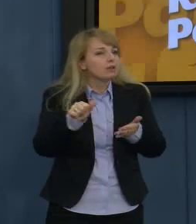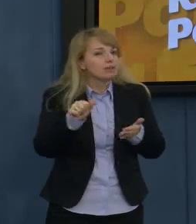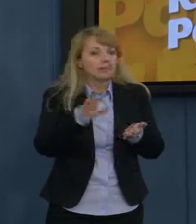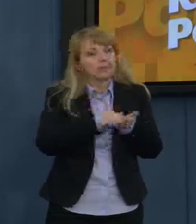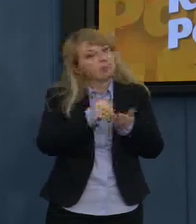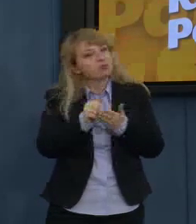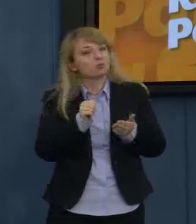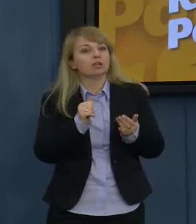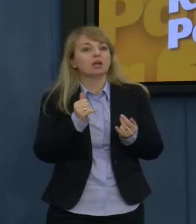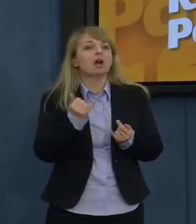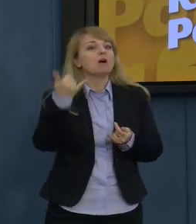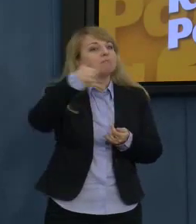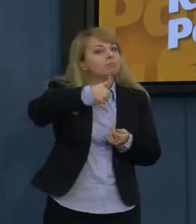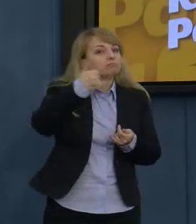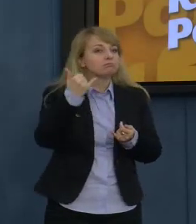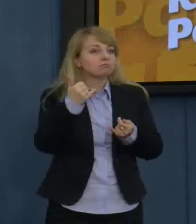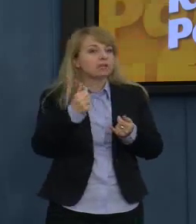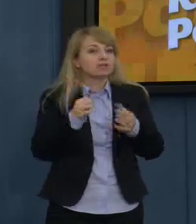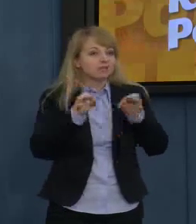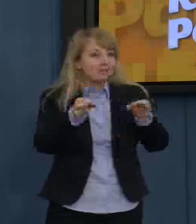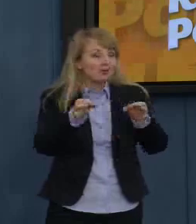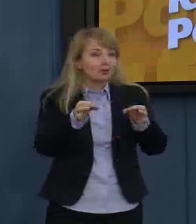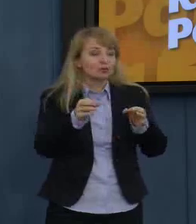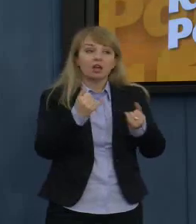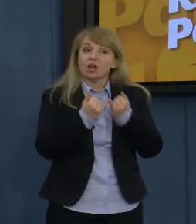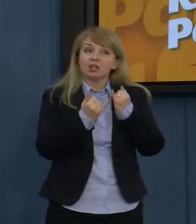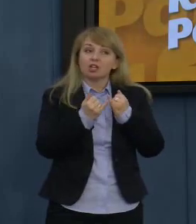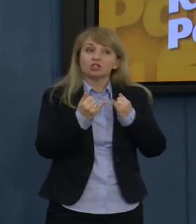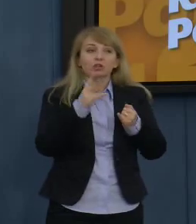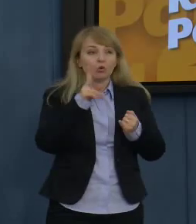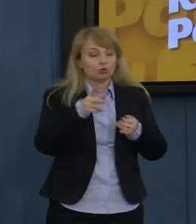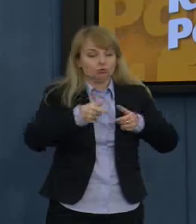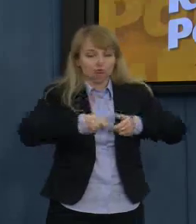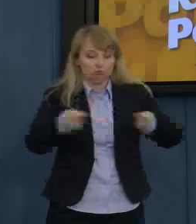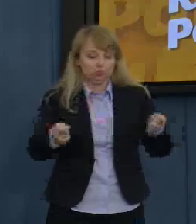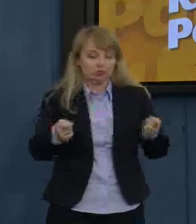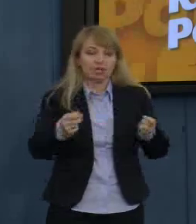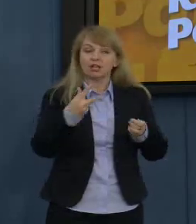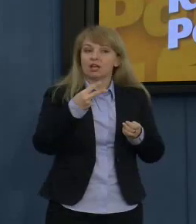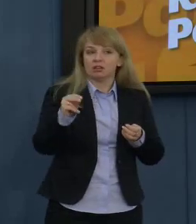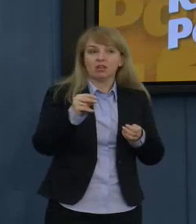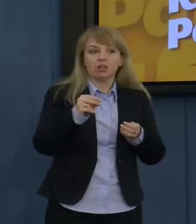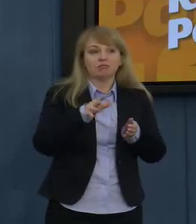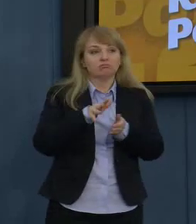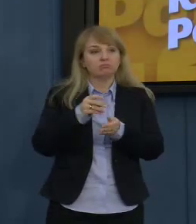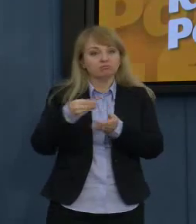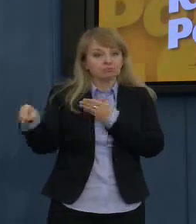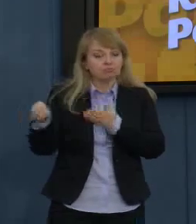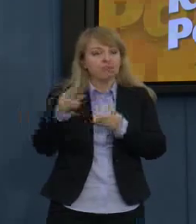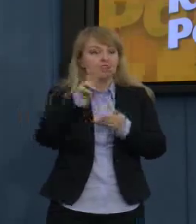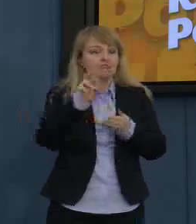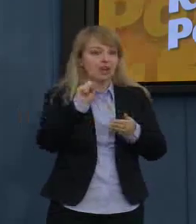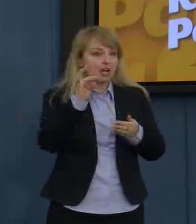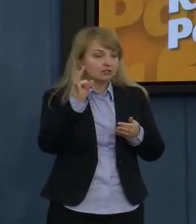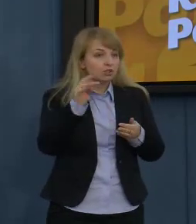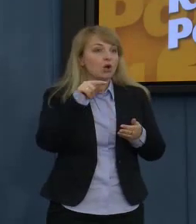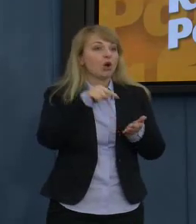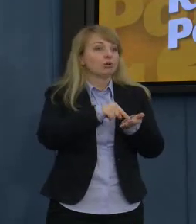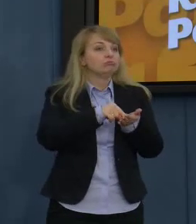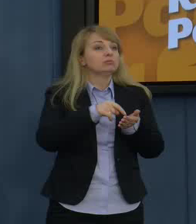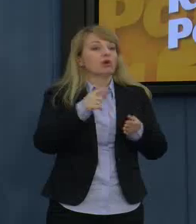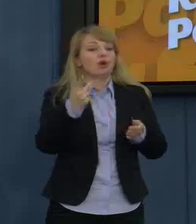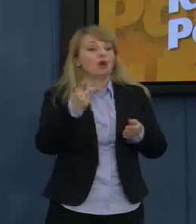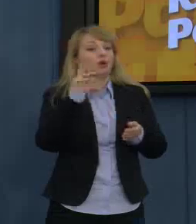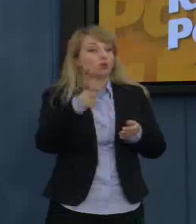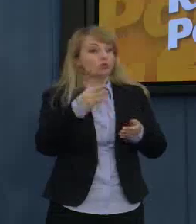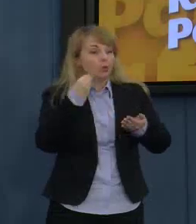czyli benzyny, jeśli podmiot sprzedający nie odprowadzi tego VAT-u, to wtedy kupujący będzie mógł